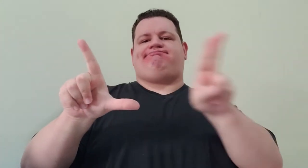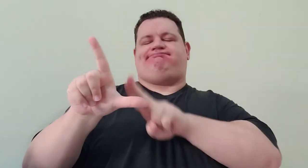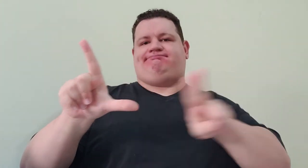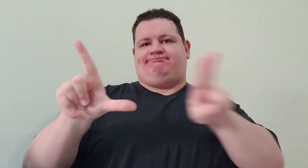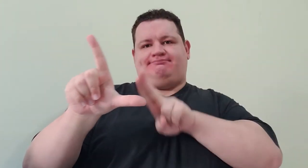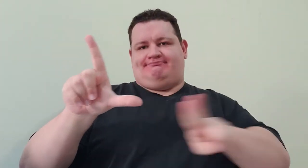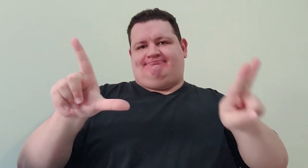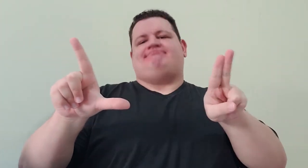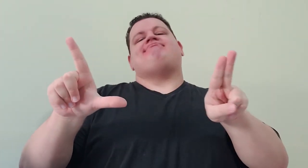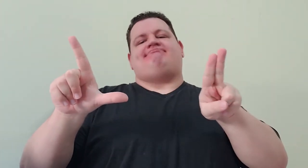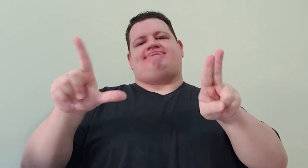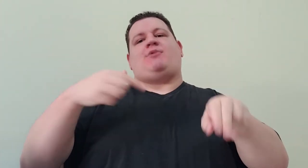legenda. Eu prefiro.